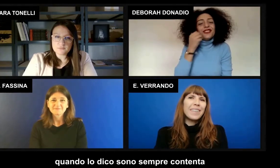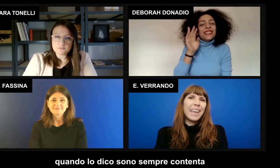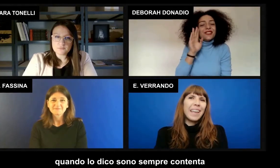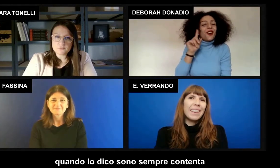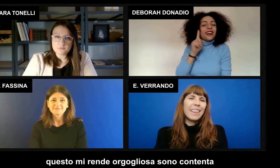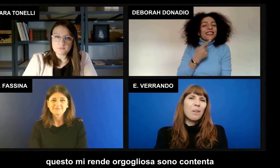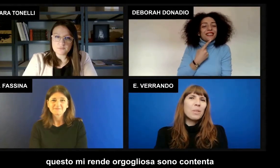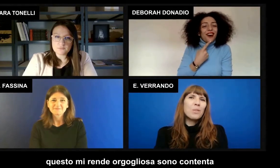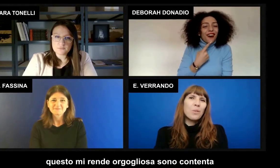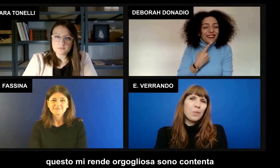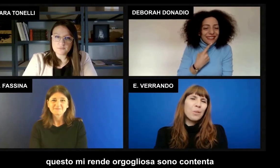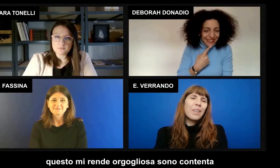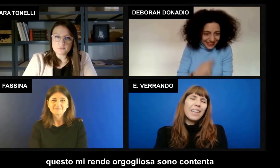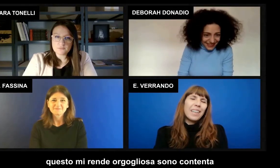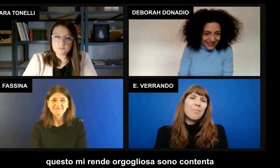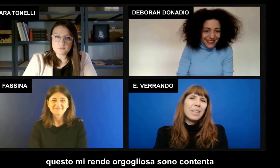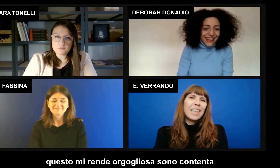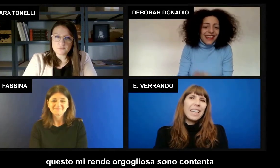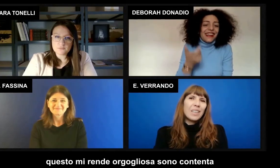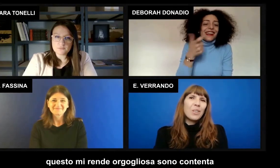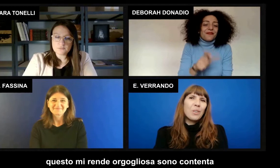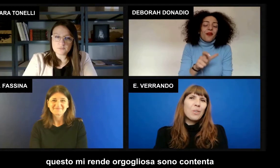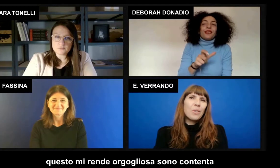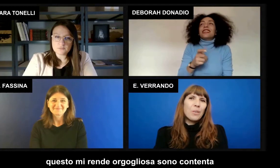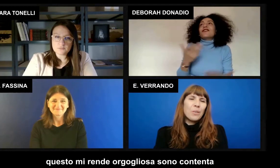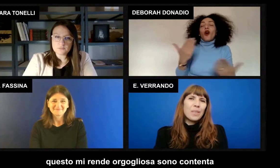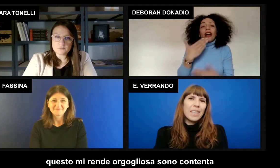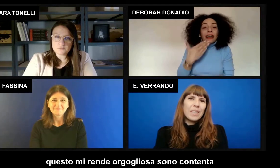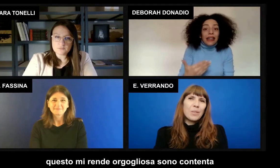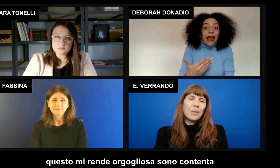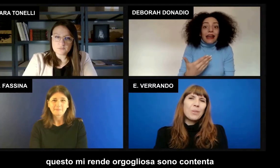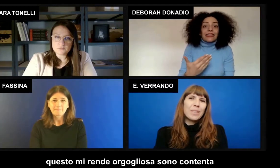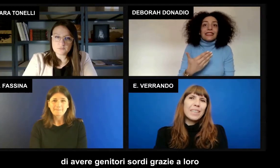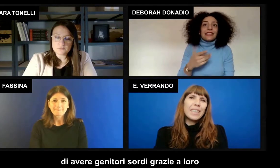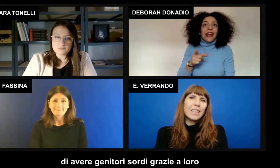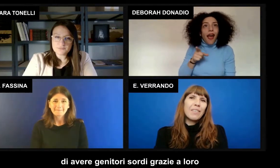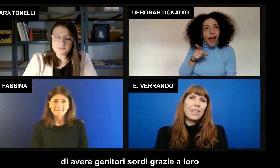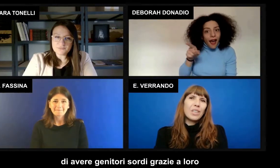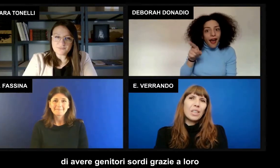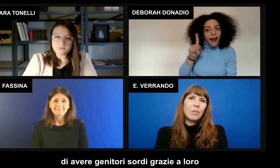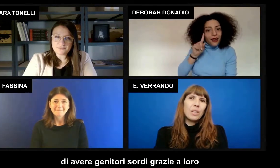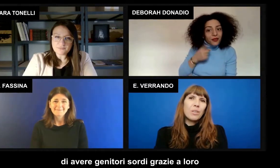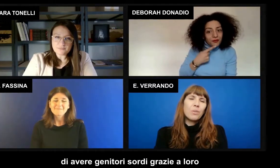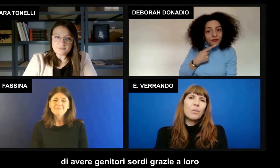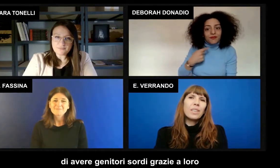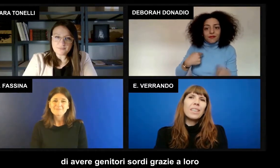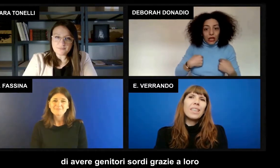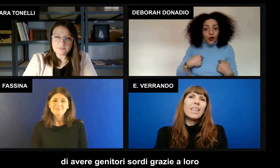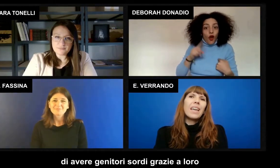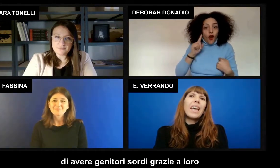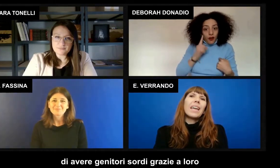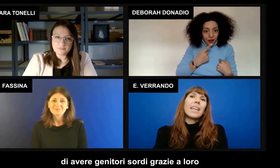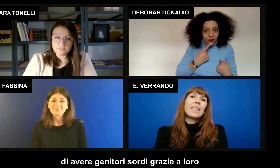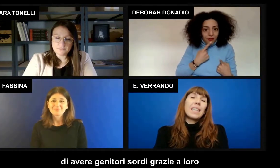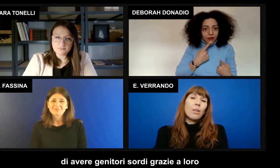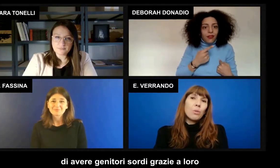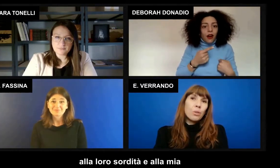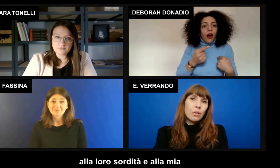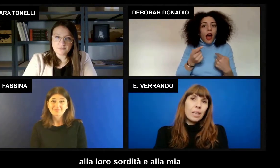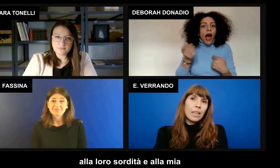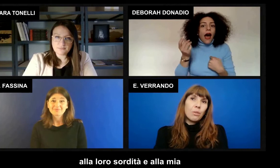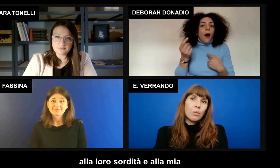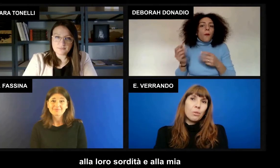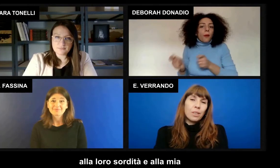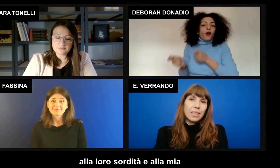contenta, questo mi rende orgogliosa, sono contenta di avere genitori sordi e grazie a